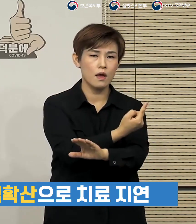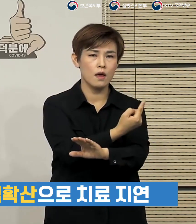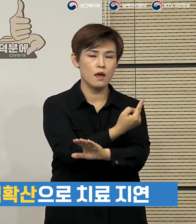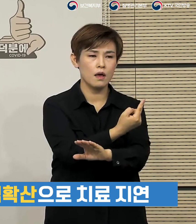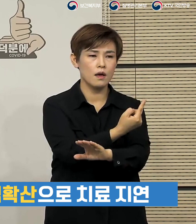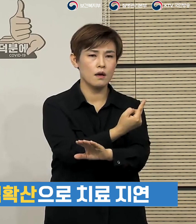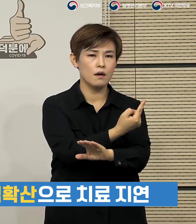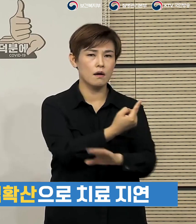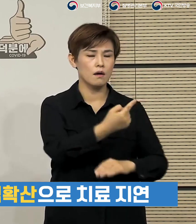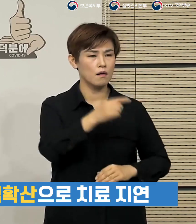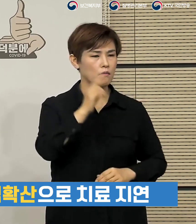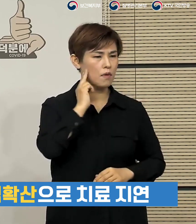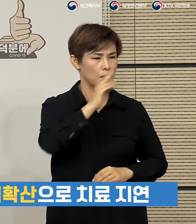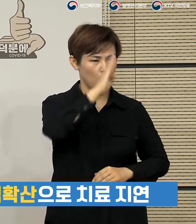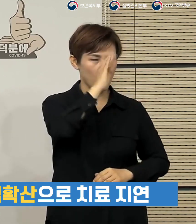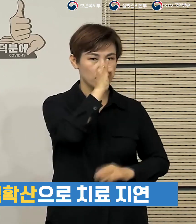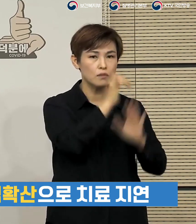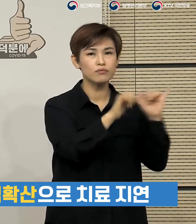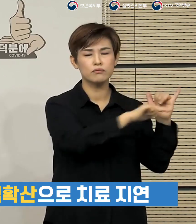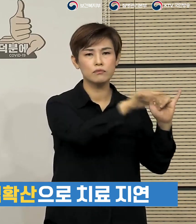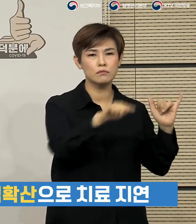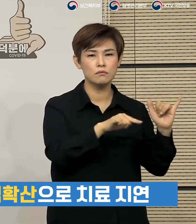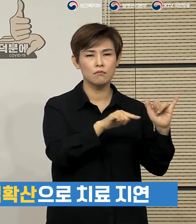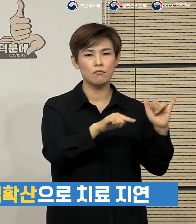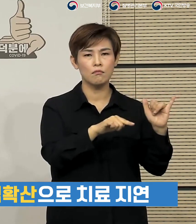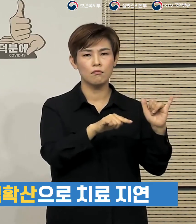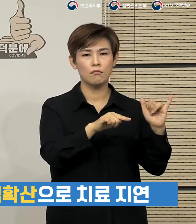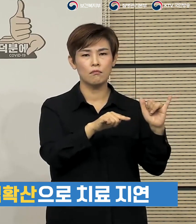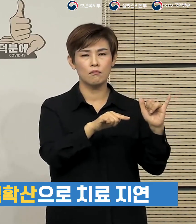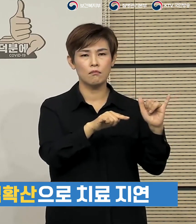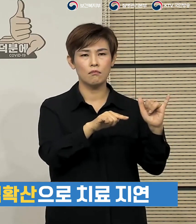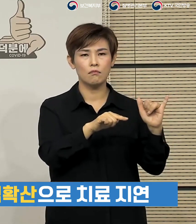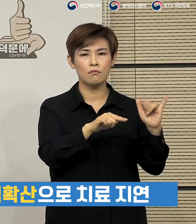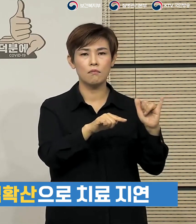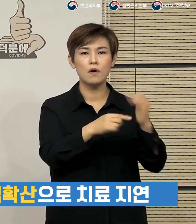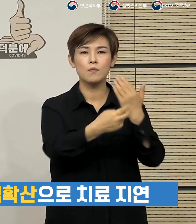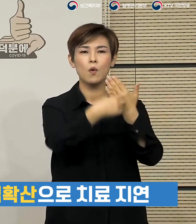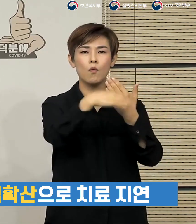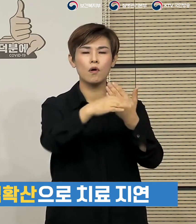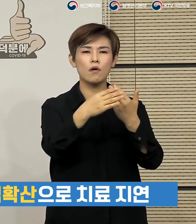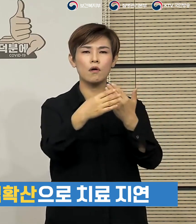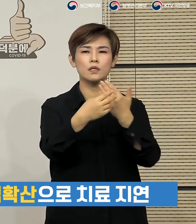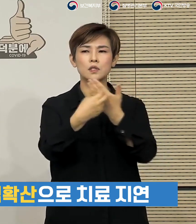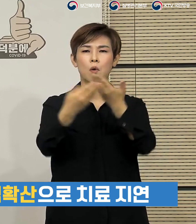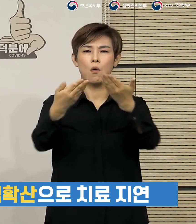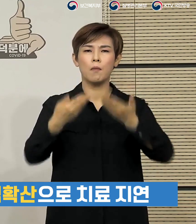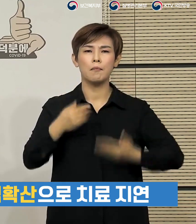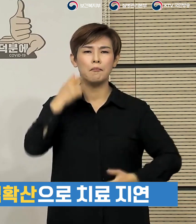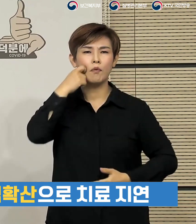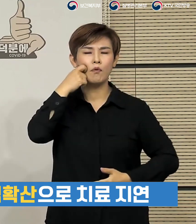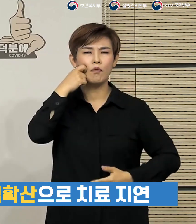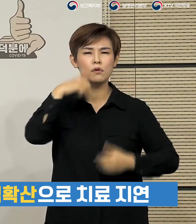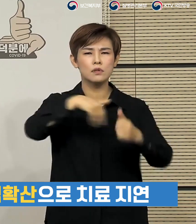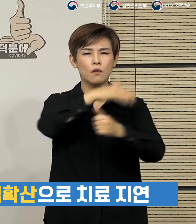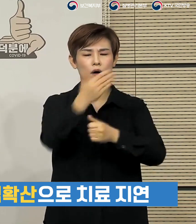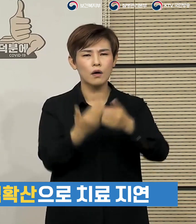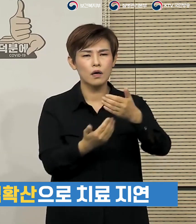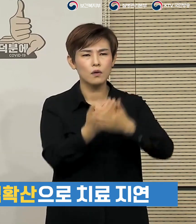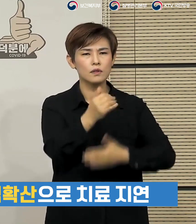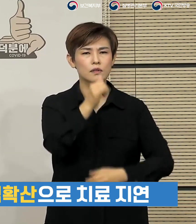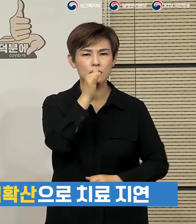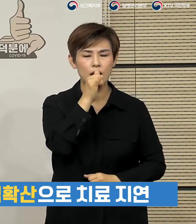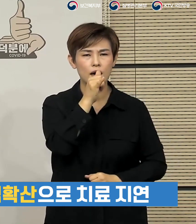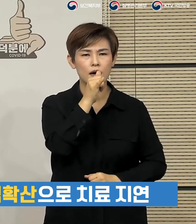계신 분들이 감염 확산으로 인해서 제대로 진료를 받지 못하는 사례가 있을 수 있다는 점은